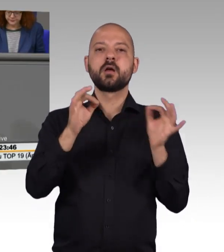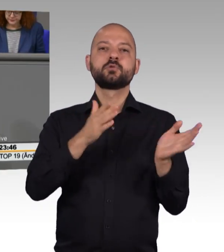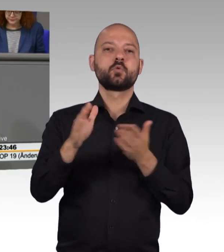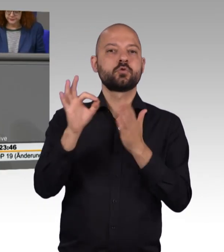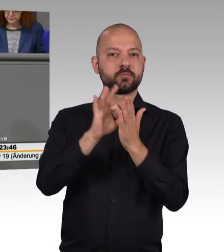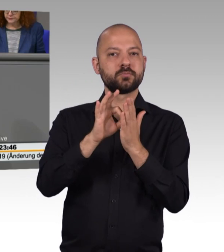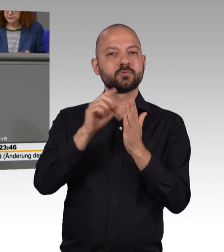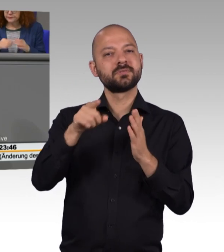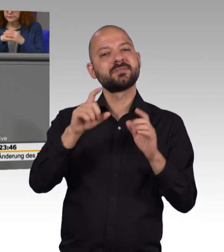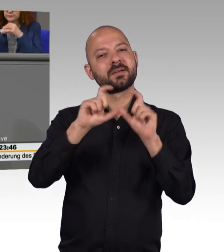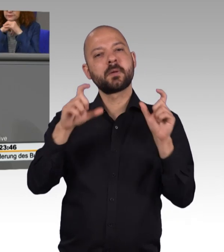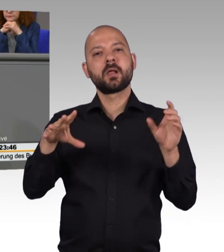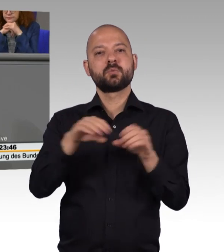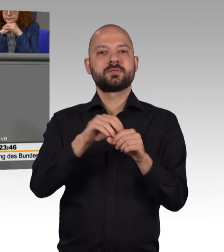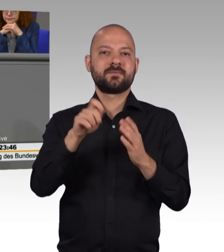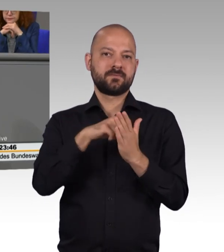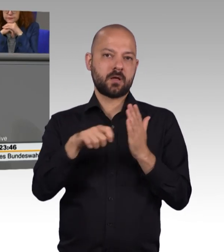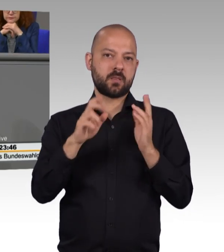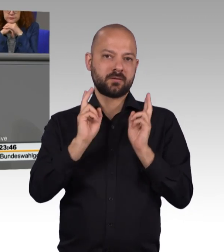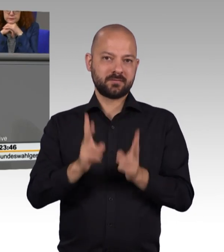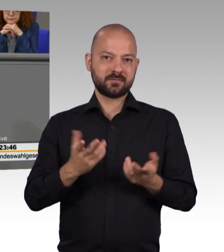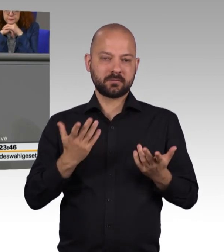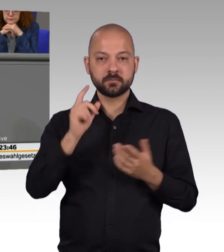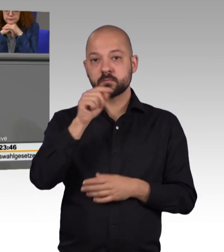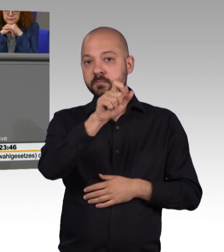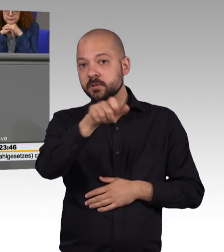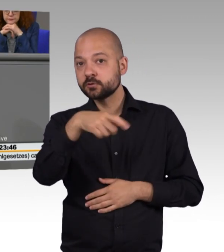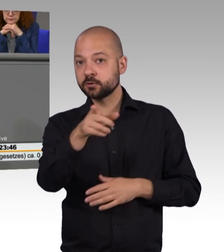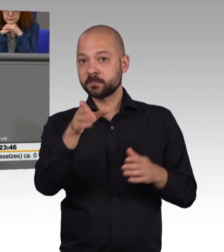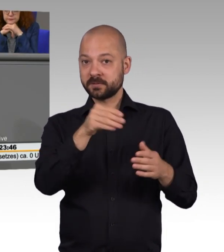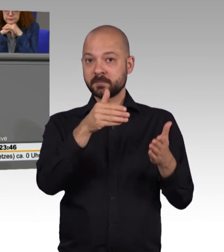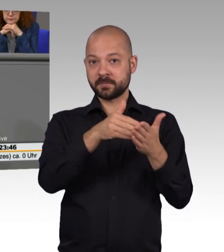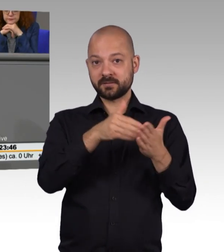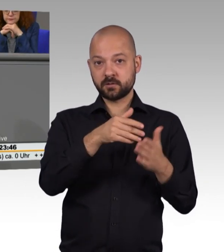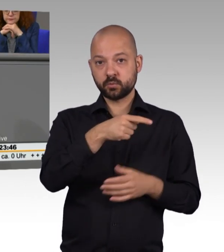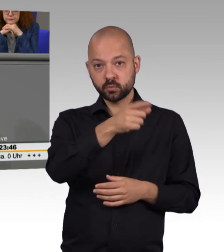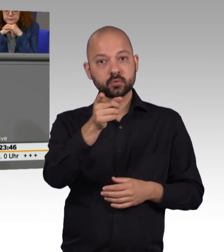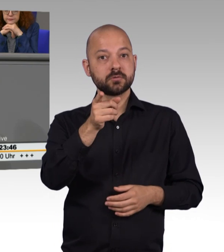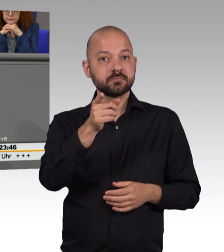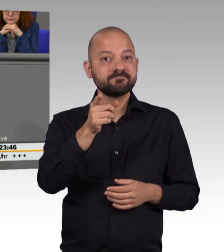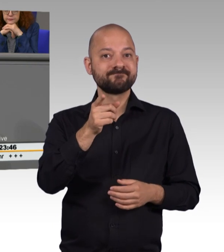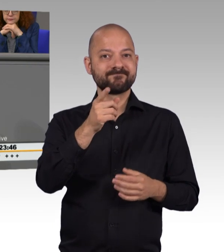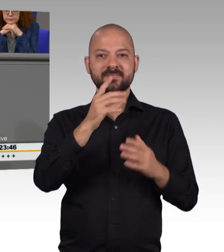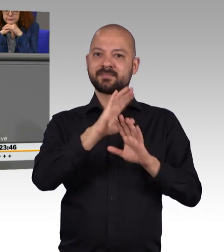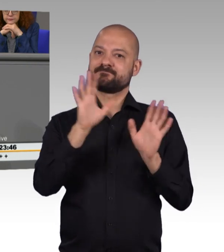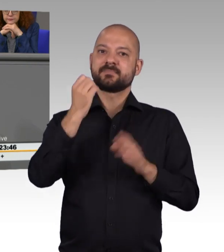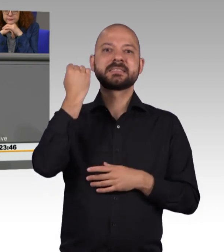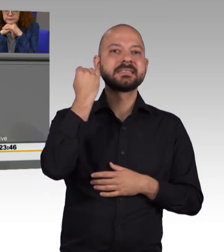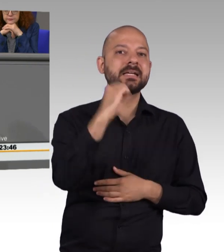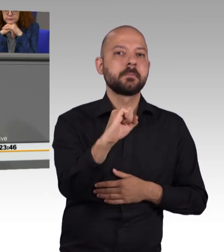dass es die Menschen mit Behinderungen ohne weitere neue stigmatisierende Dinge erreicht. Diese